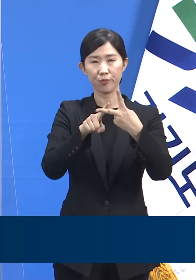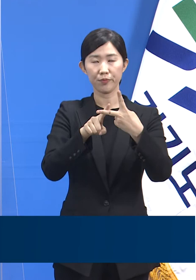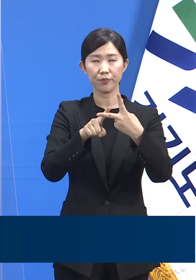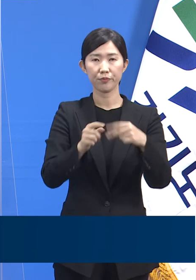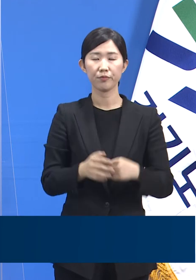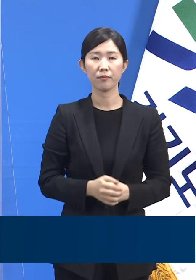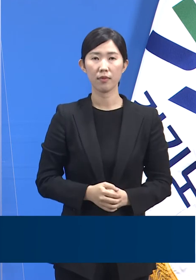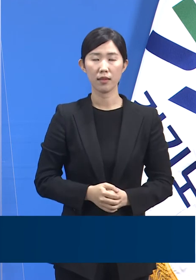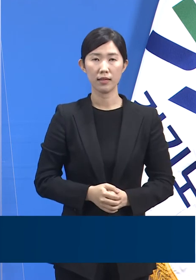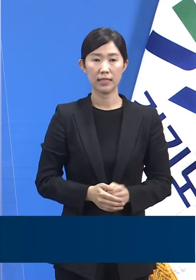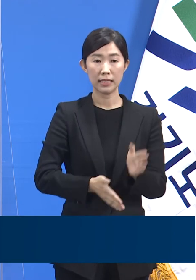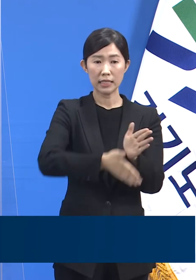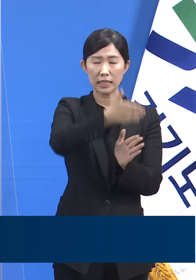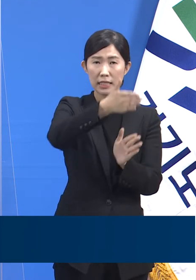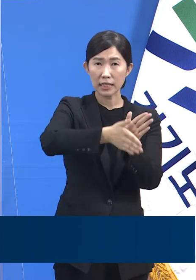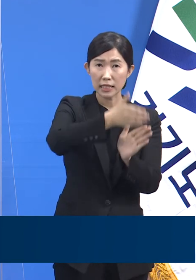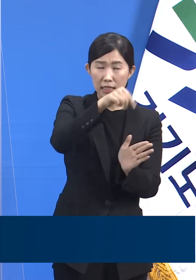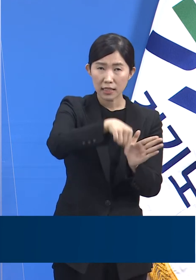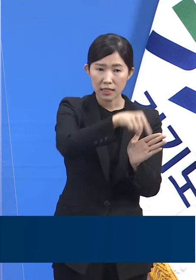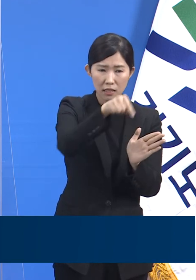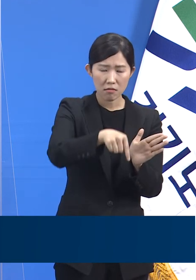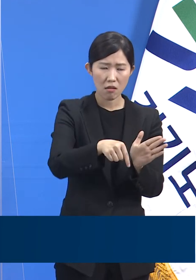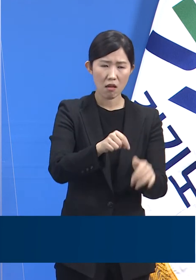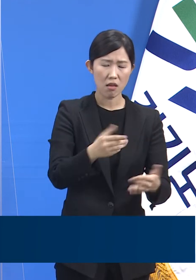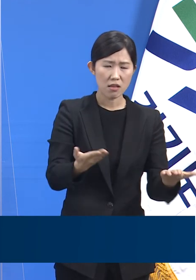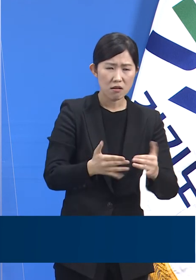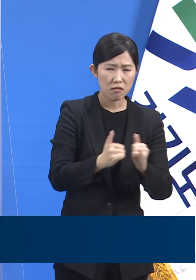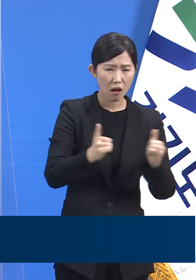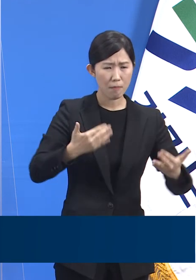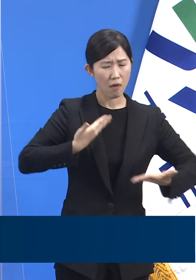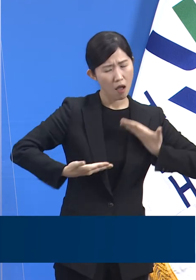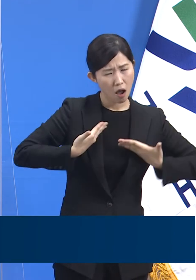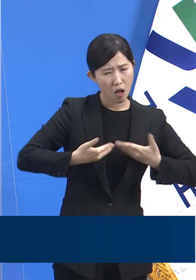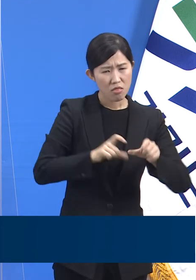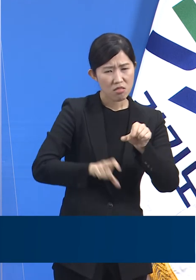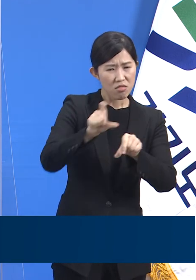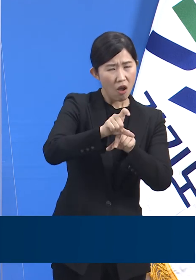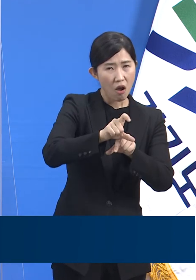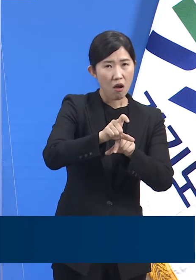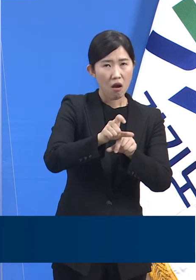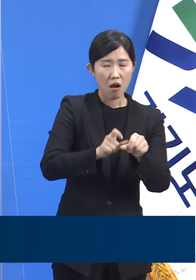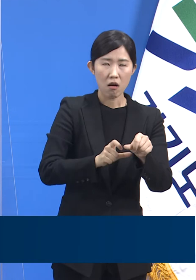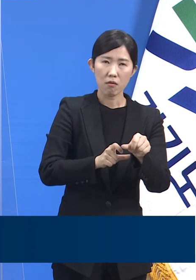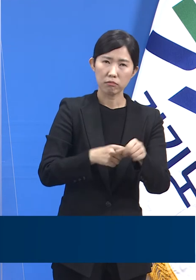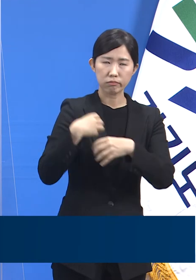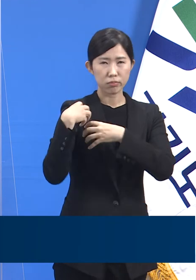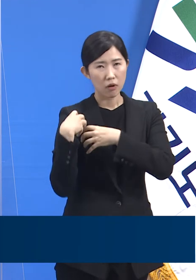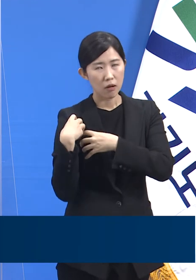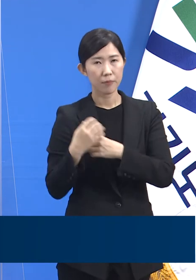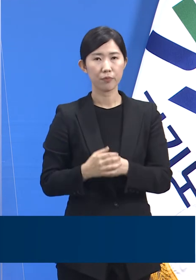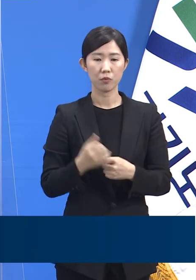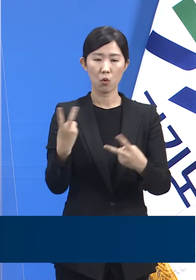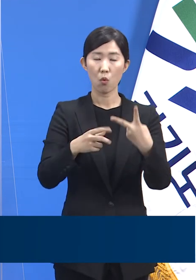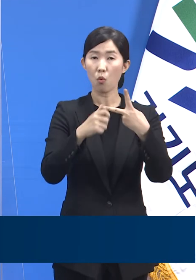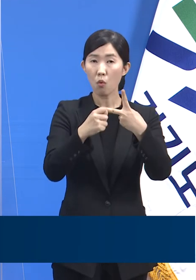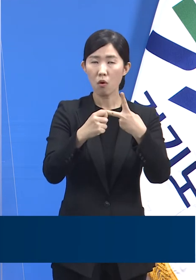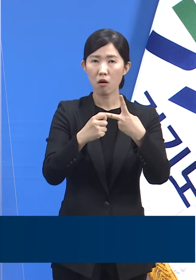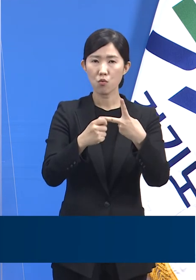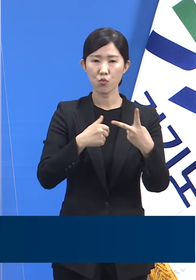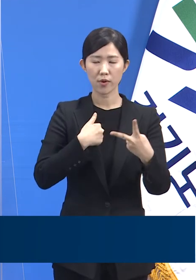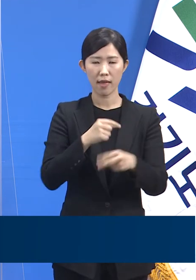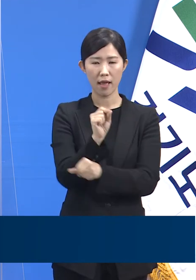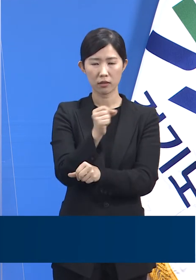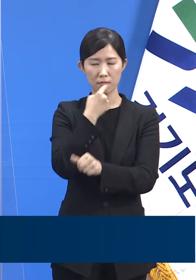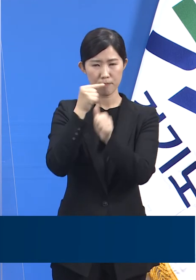시군의 행정력을 소모시키는 것에 대한 부담 그리고 적극적인 행정조치가 외국인에 대한 차별과